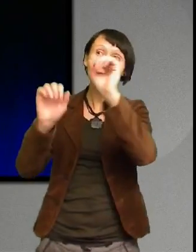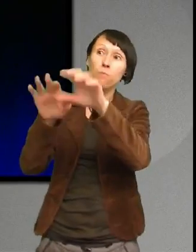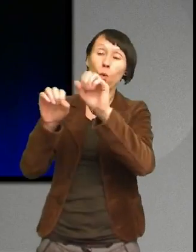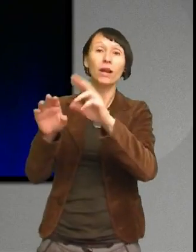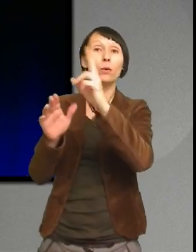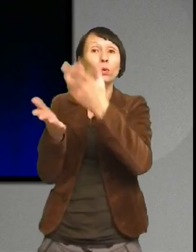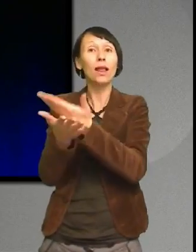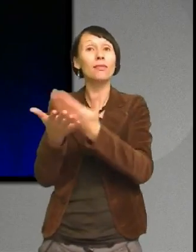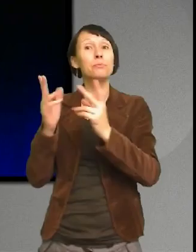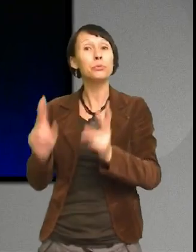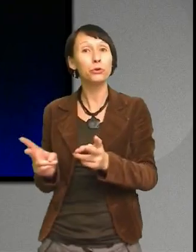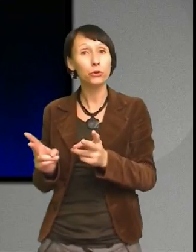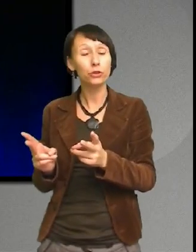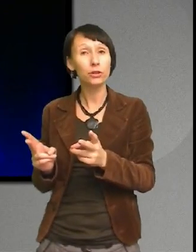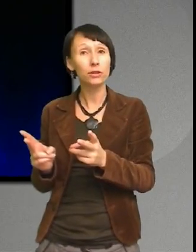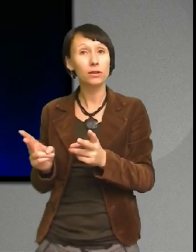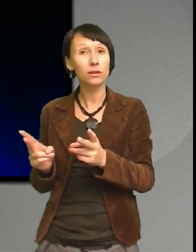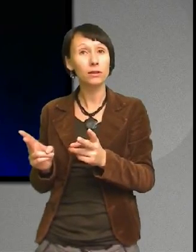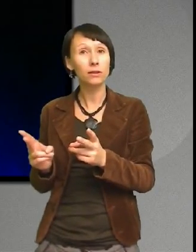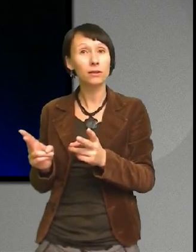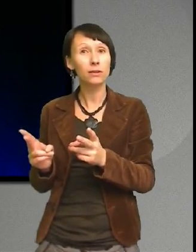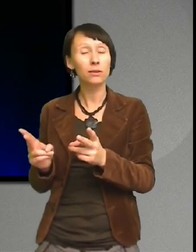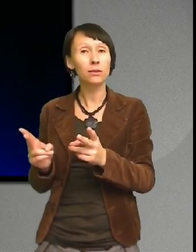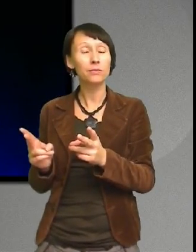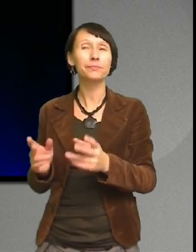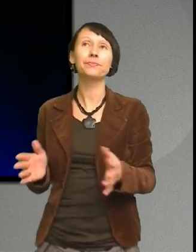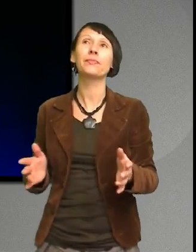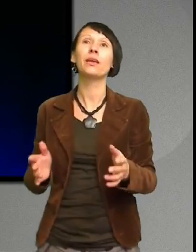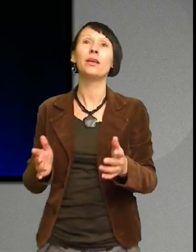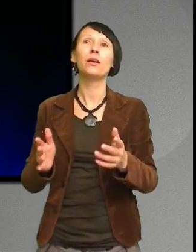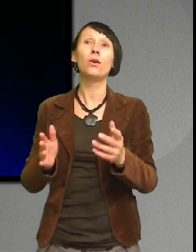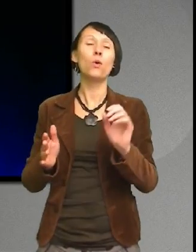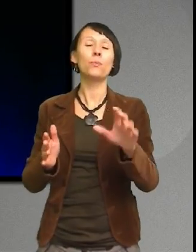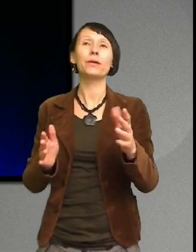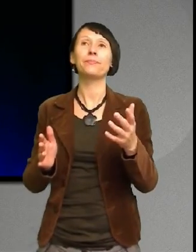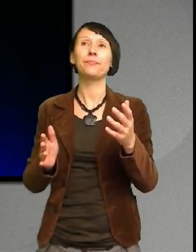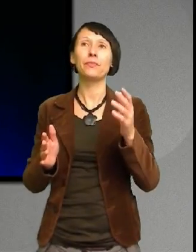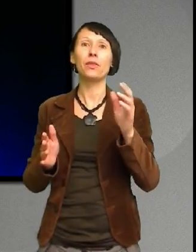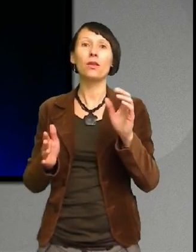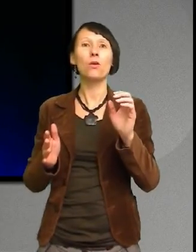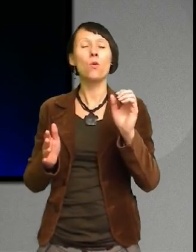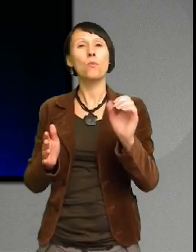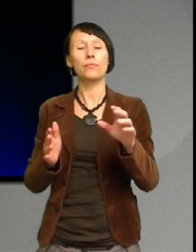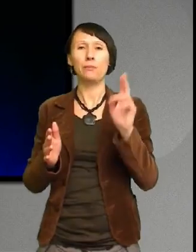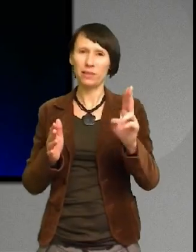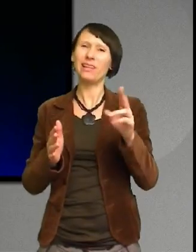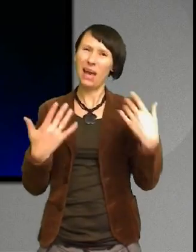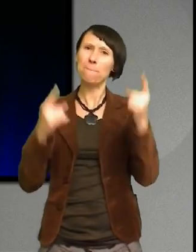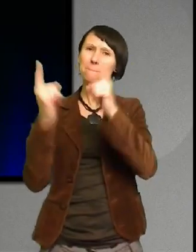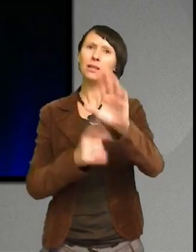att om inte det är en mänsklig skyldighet att även kunna hjälpa utåt.